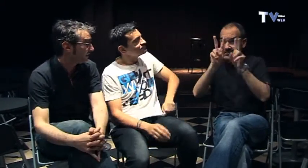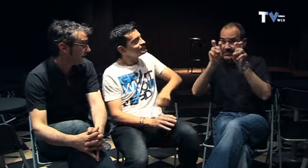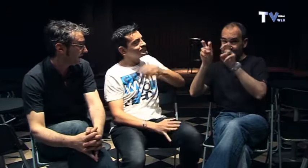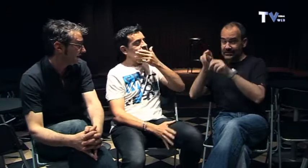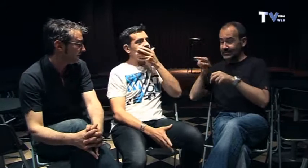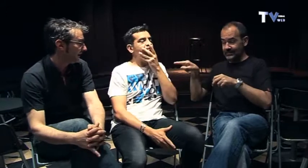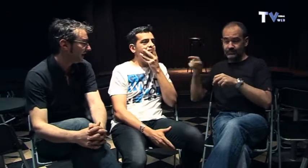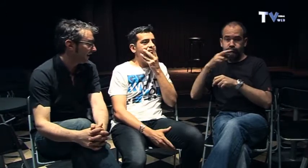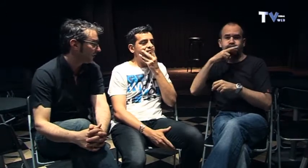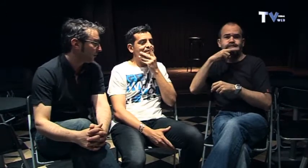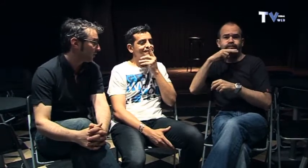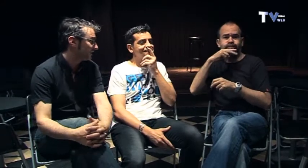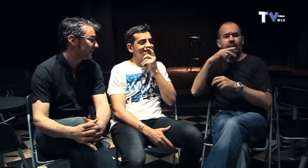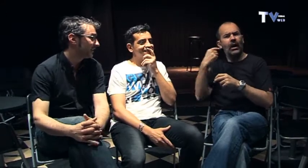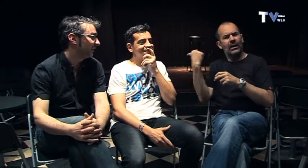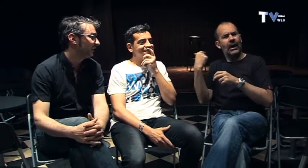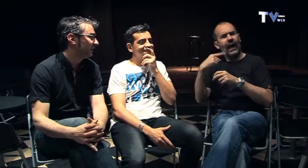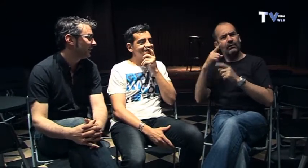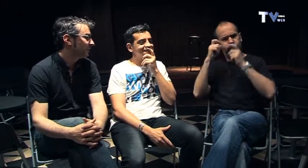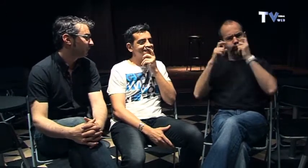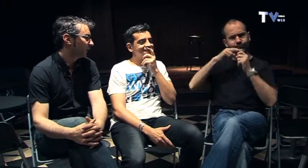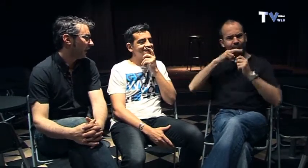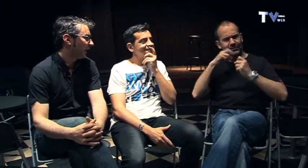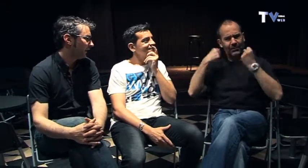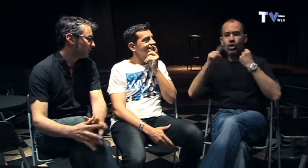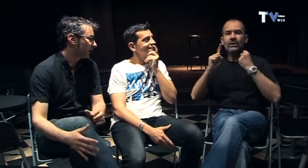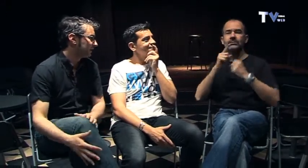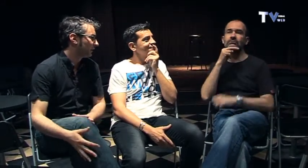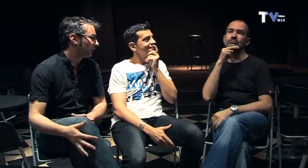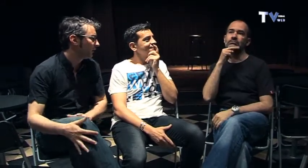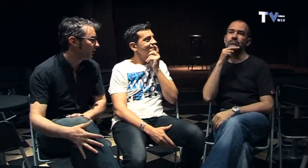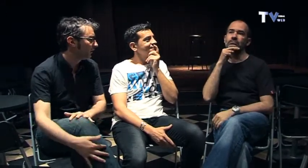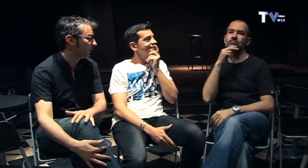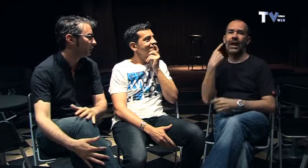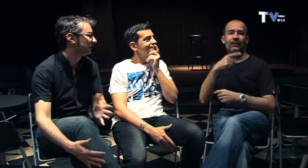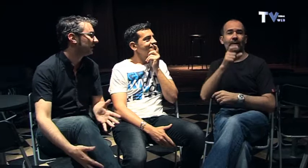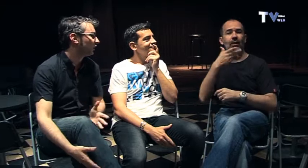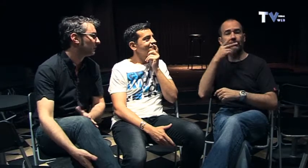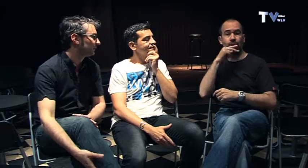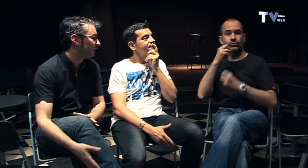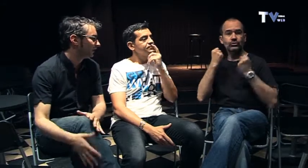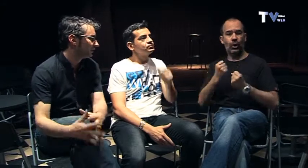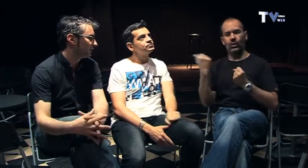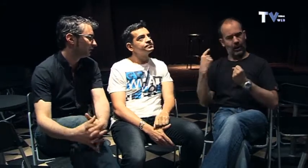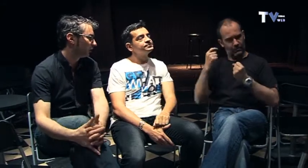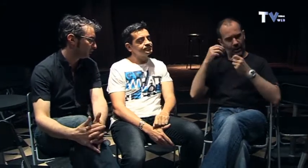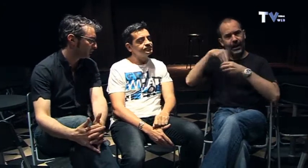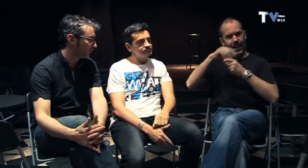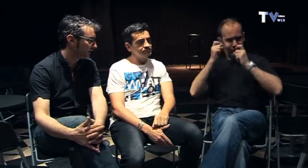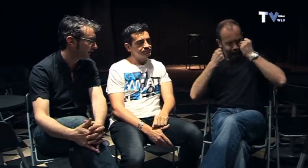veces nos estáis hablando ¿no? porque haces muchas gesticulaciones y no estás quieto como hemos dicho antes no eres oso estás ahí